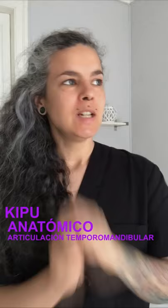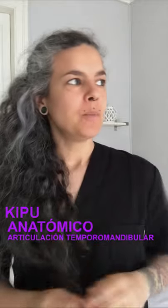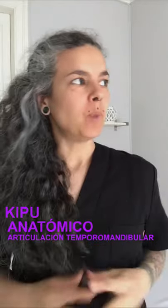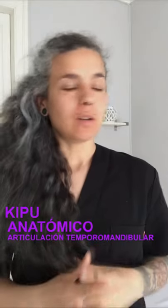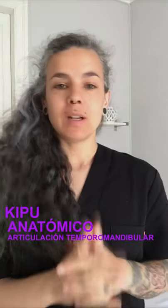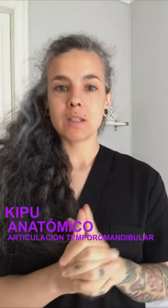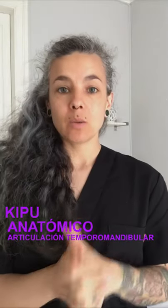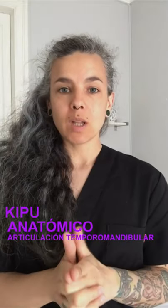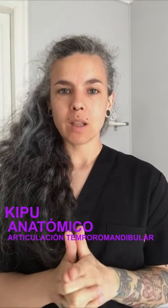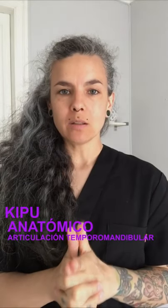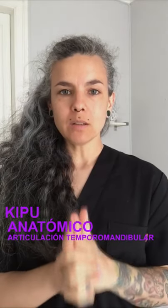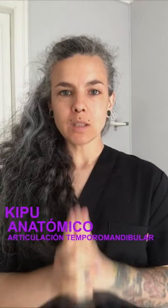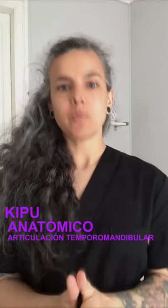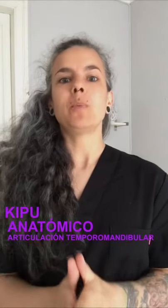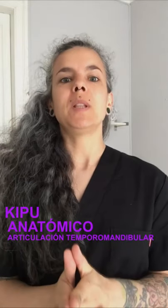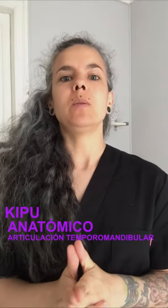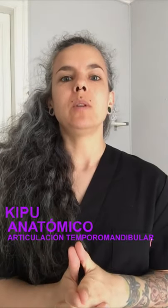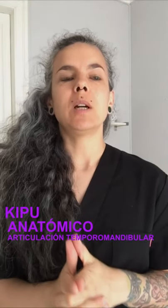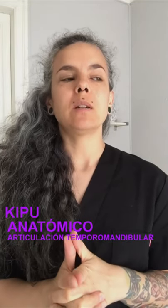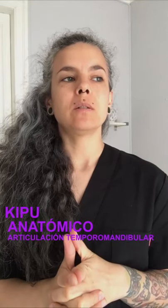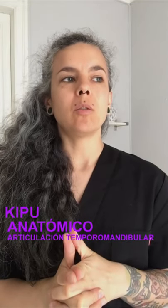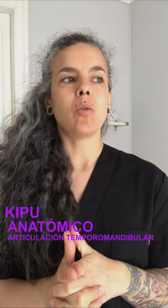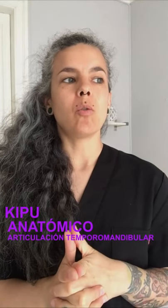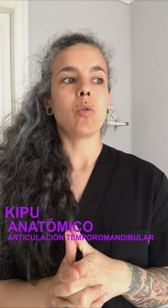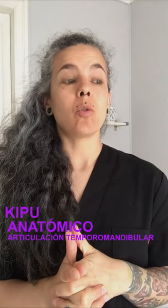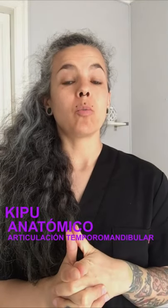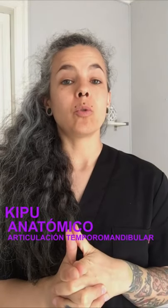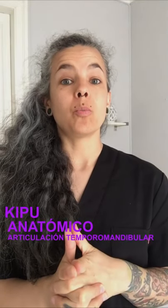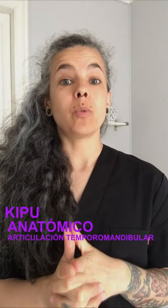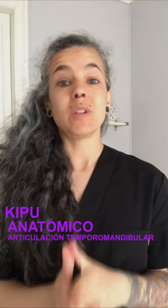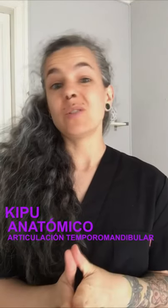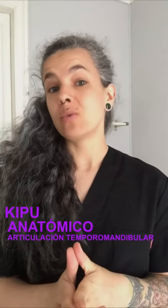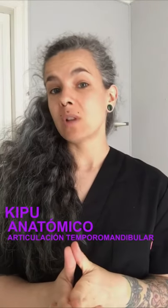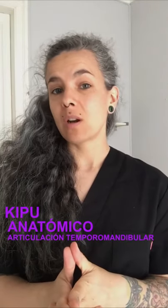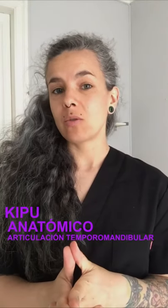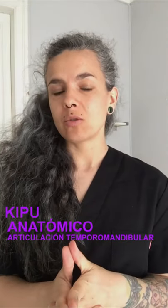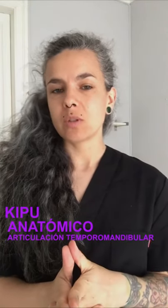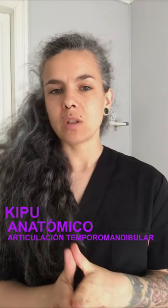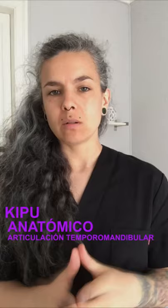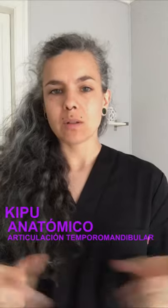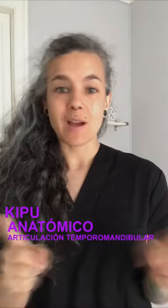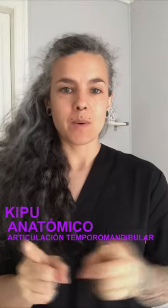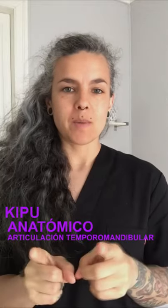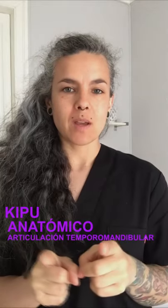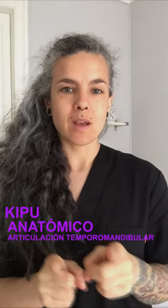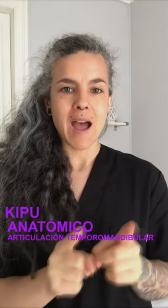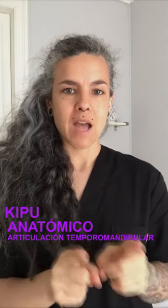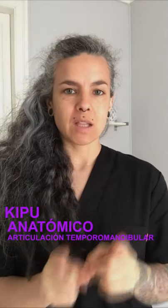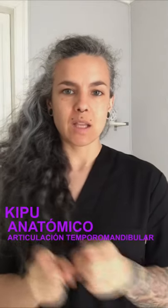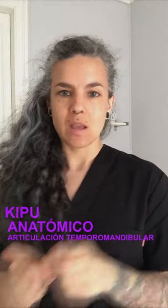Bueno, la articulación temporomandibular, o como podéis escuchar en otros sitios, abreviada ATM,